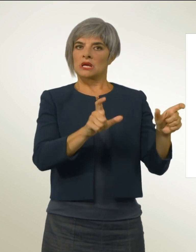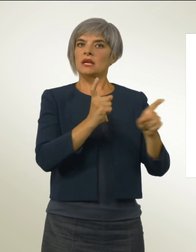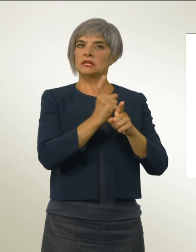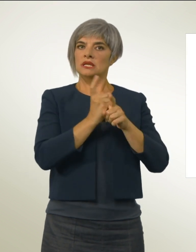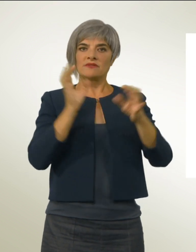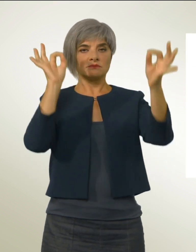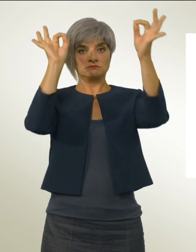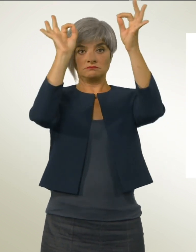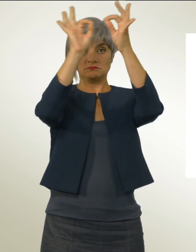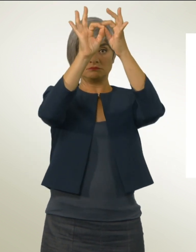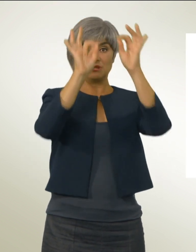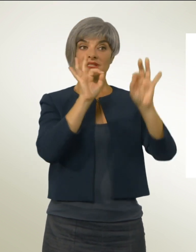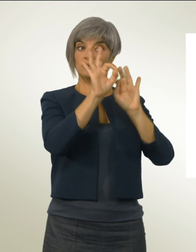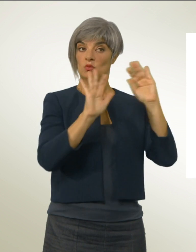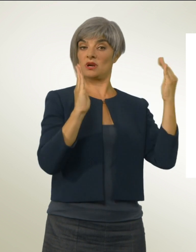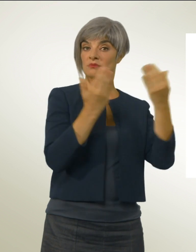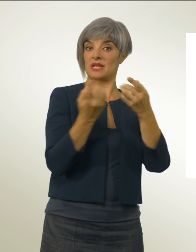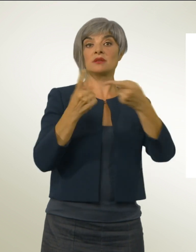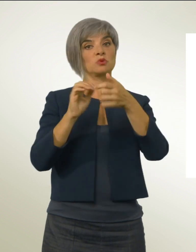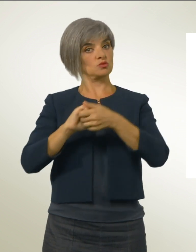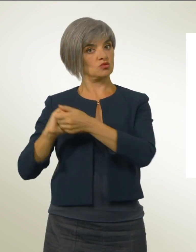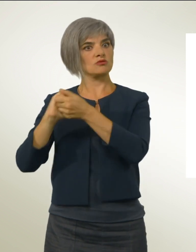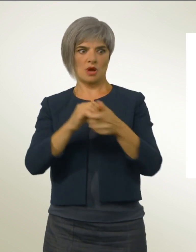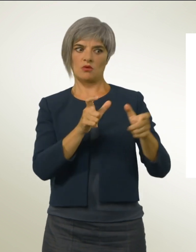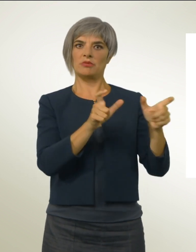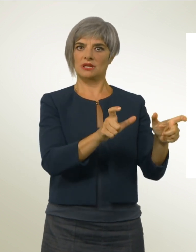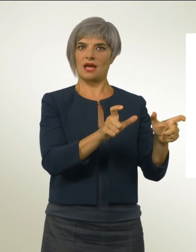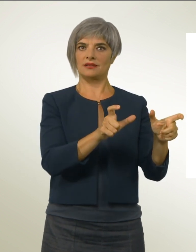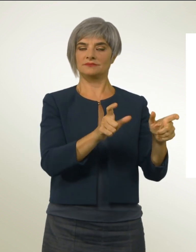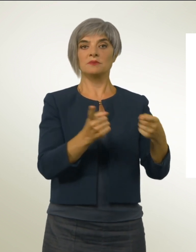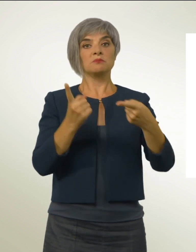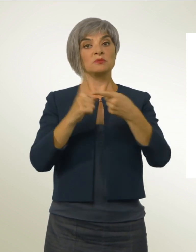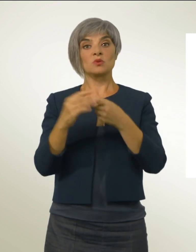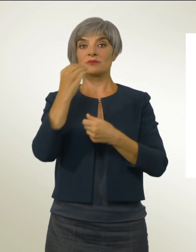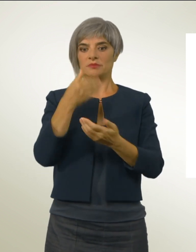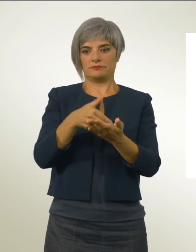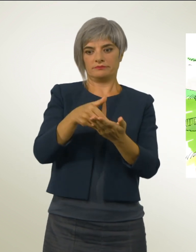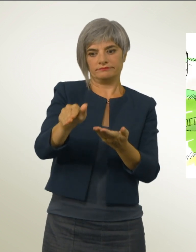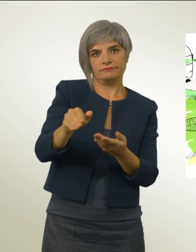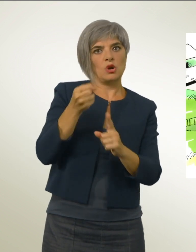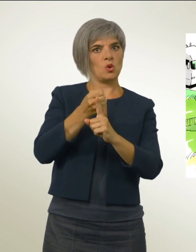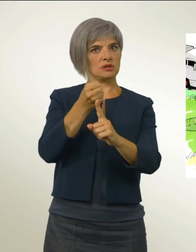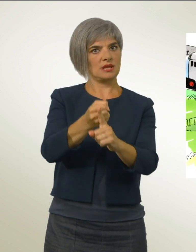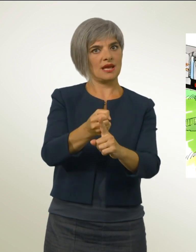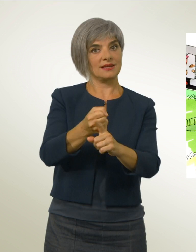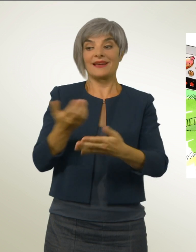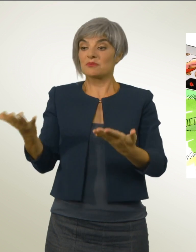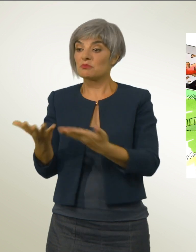e sociali e a lottare contro lo spreco alimentare e promuovere prodotti regionali di stagione. Se l'iniziativa viene